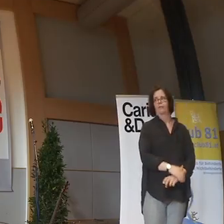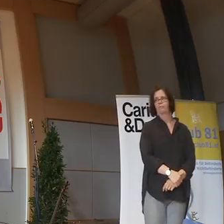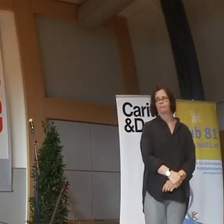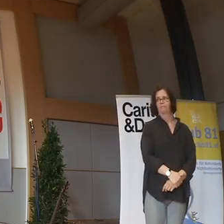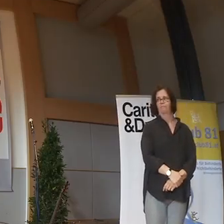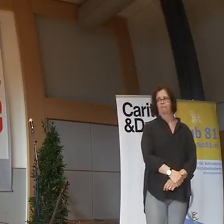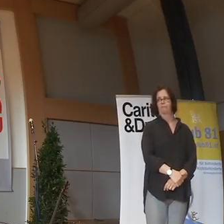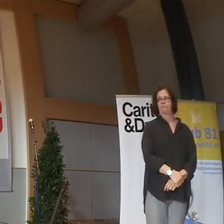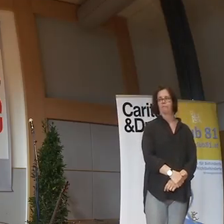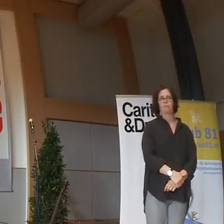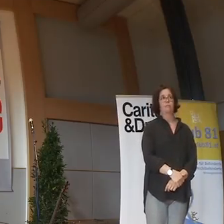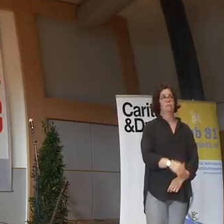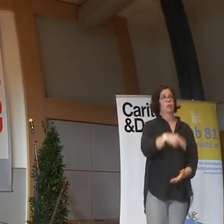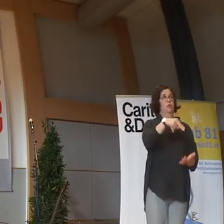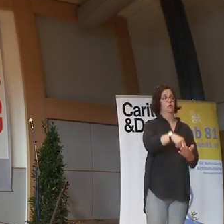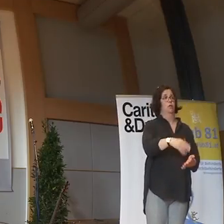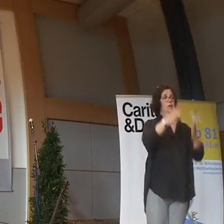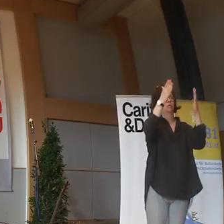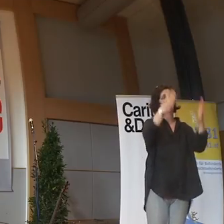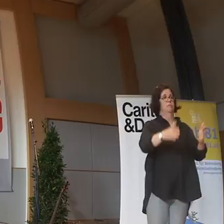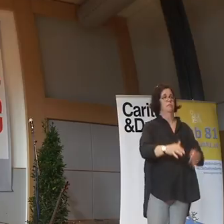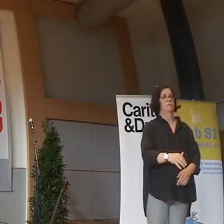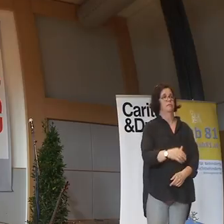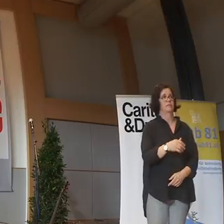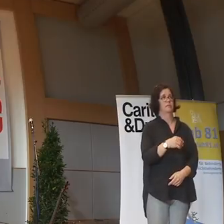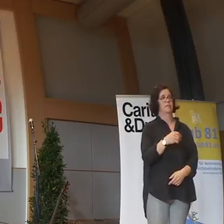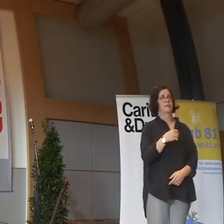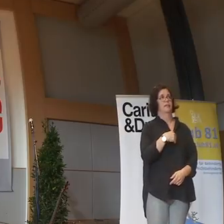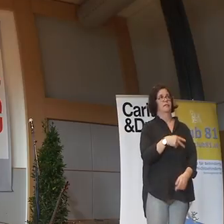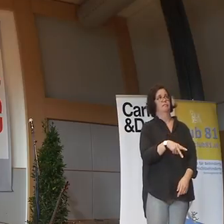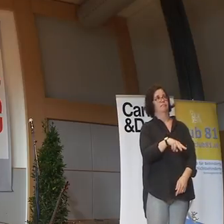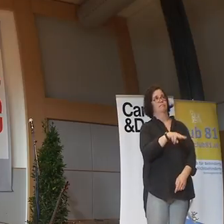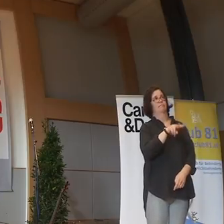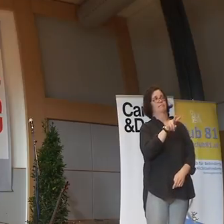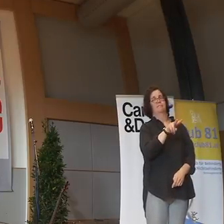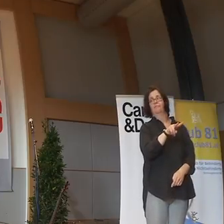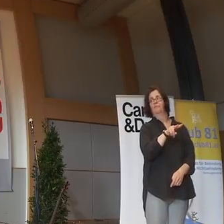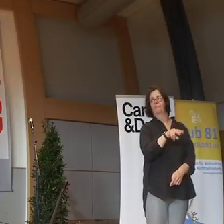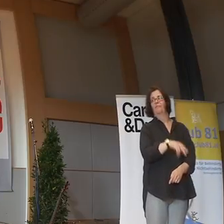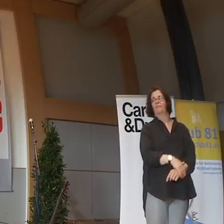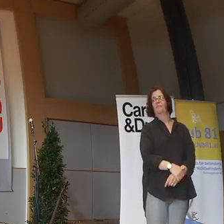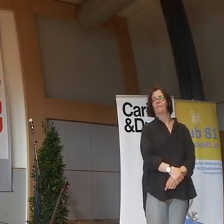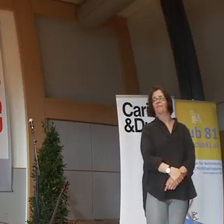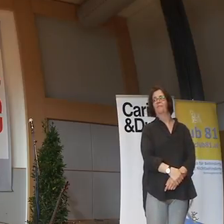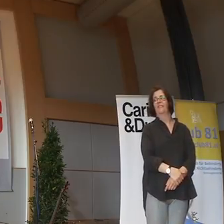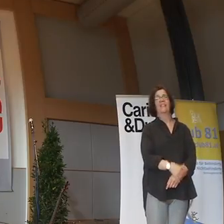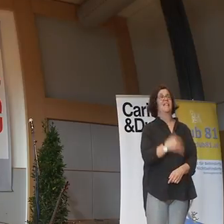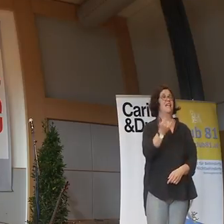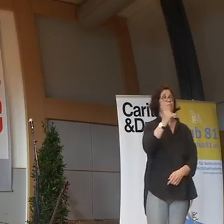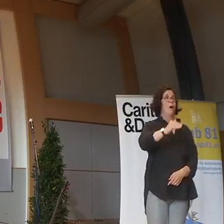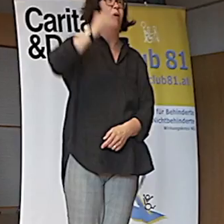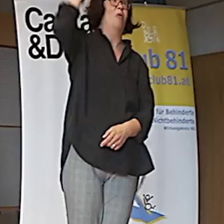Da steht also dann die Person vor mir. Und natürlich habe ich das Talent, und das Privileg. Es ist immer der